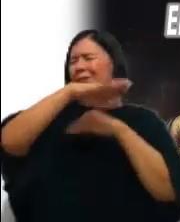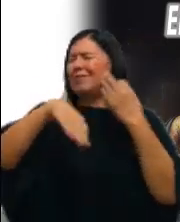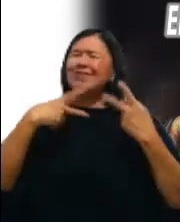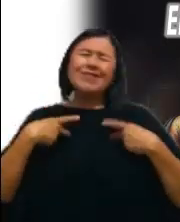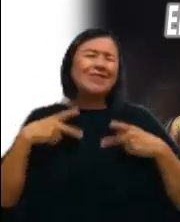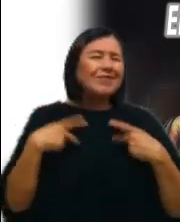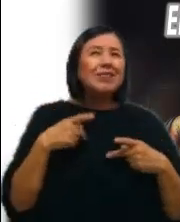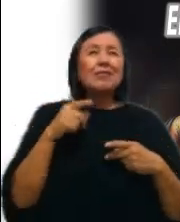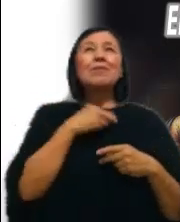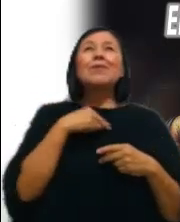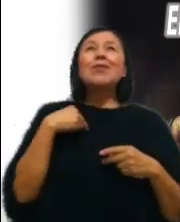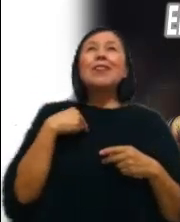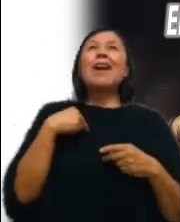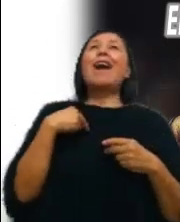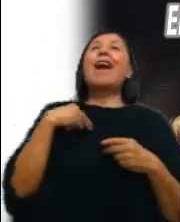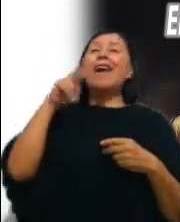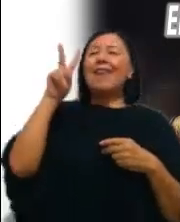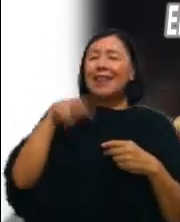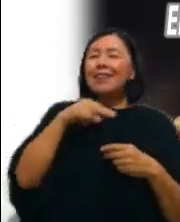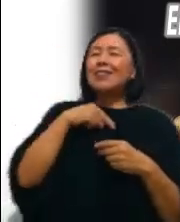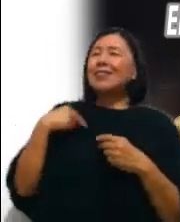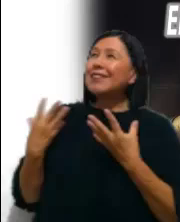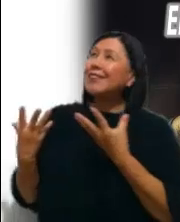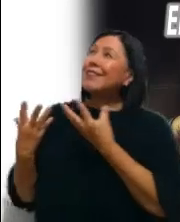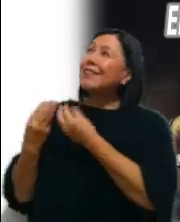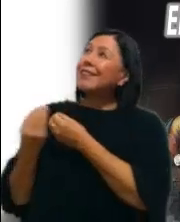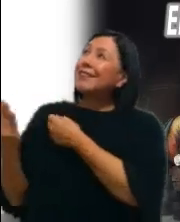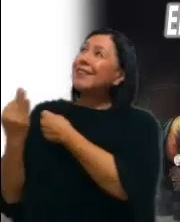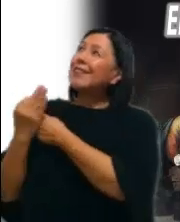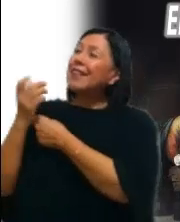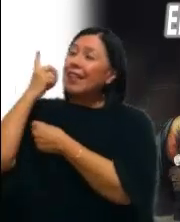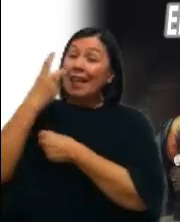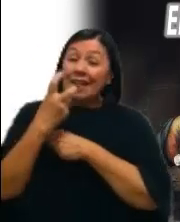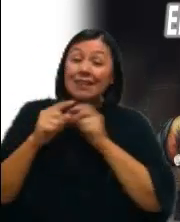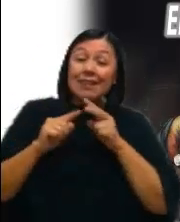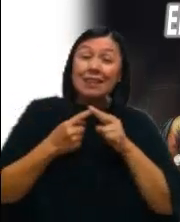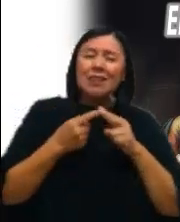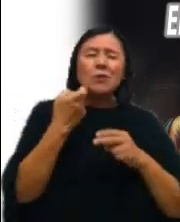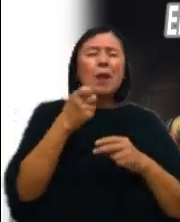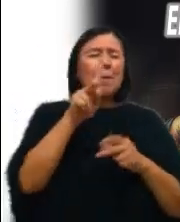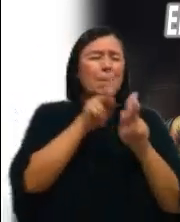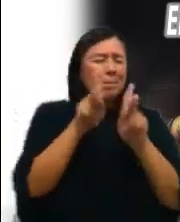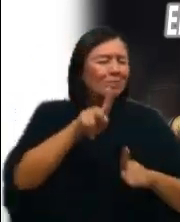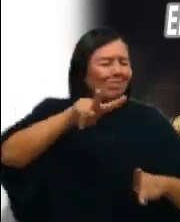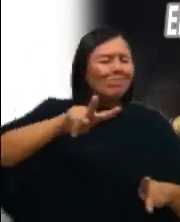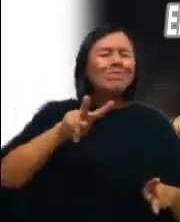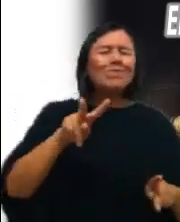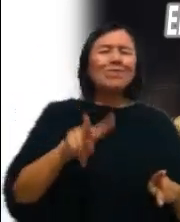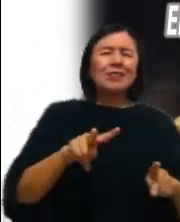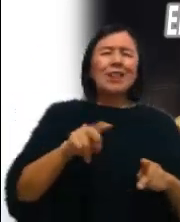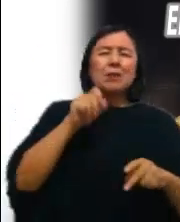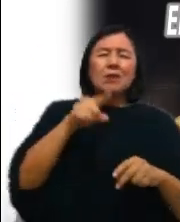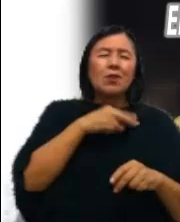Reconocerse en manos de Dios Es el inicio de una verdadera paz Descubrirse hermanos y